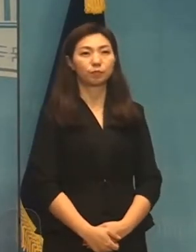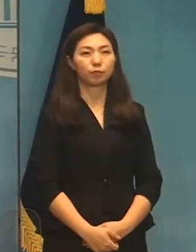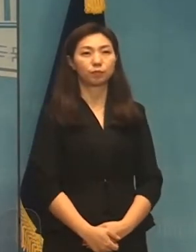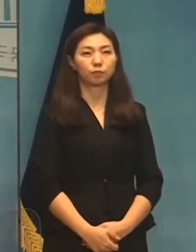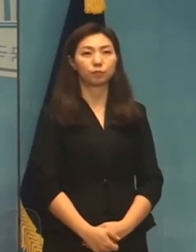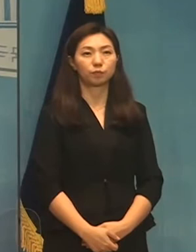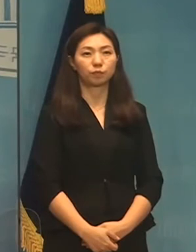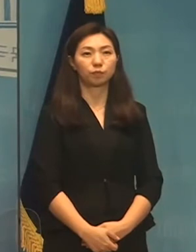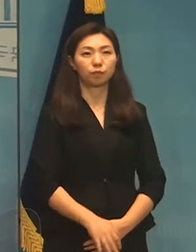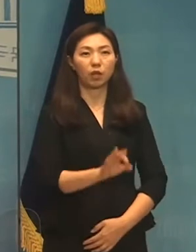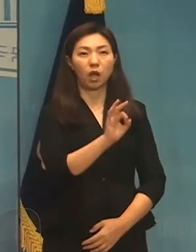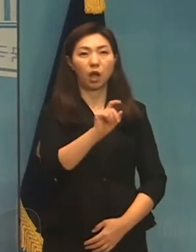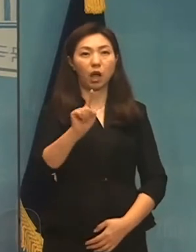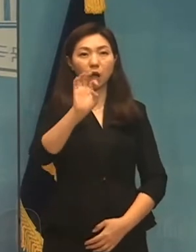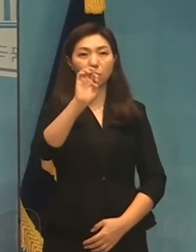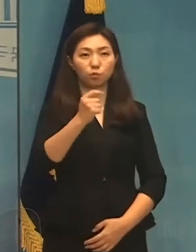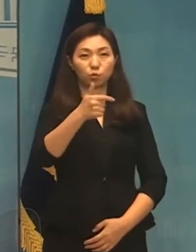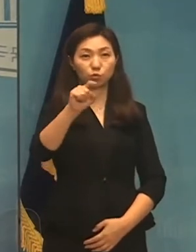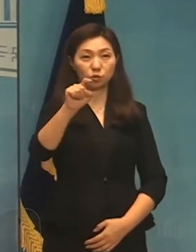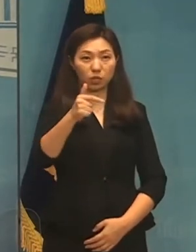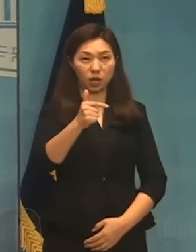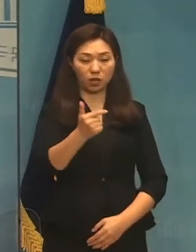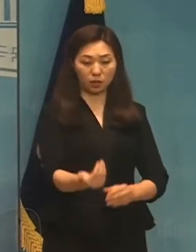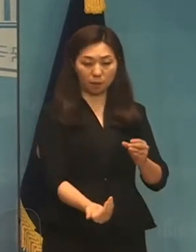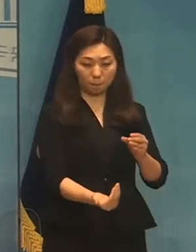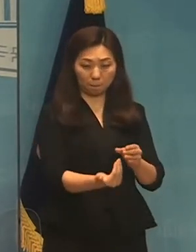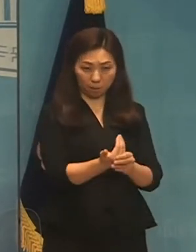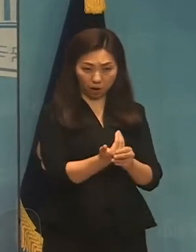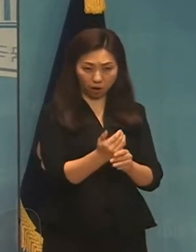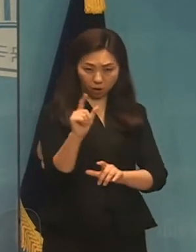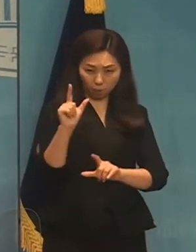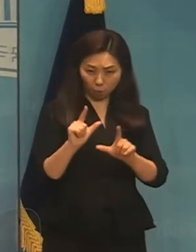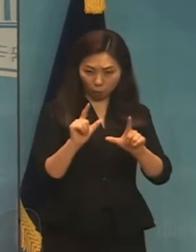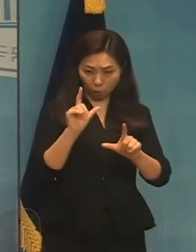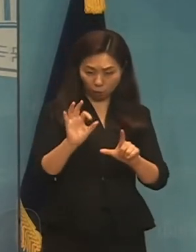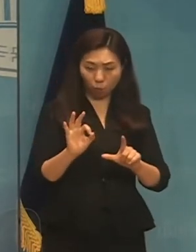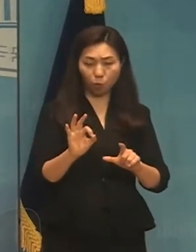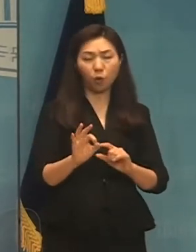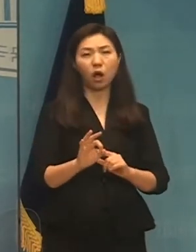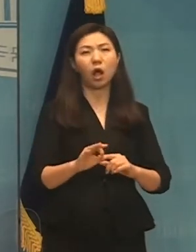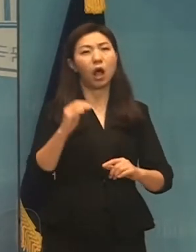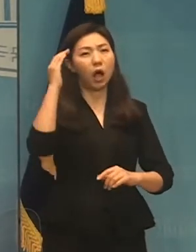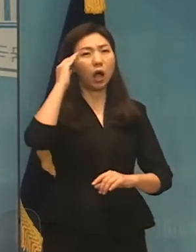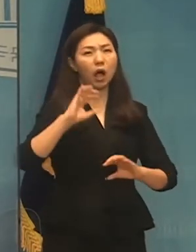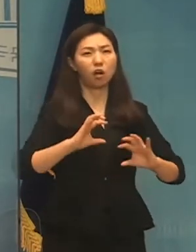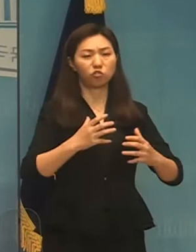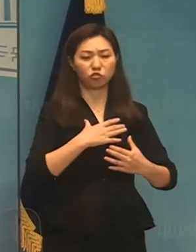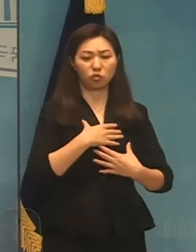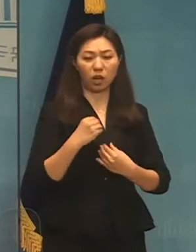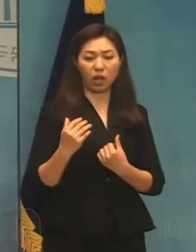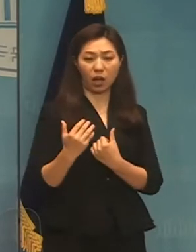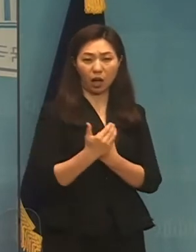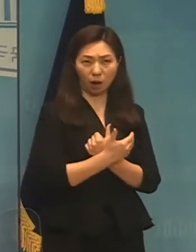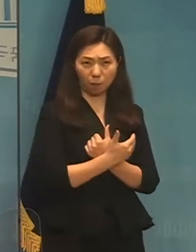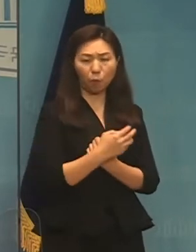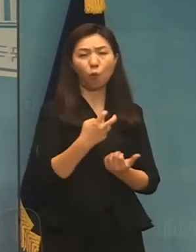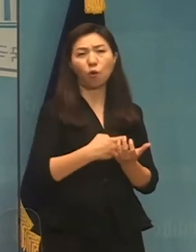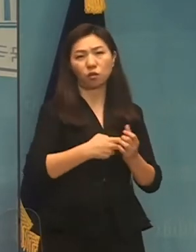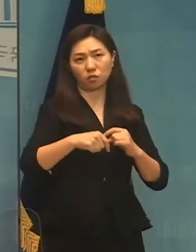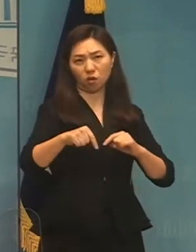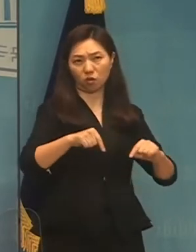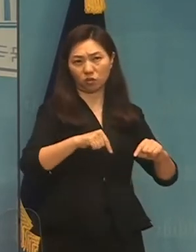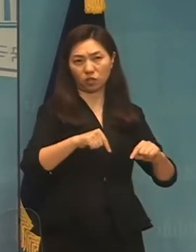아프간 사회로 본 우리나라 안보의 중요성과 안보 증거세. 존경하는 국민 여러분,